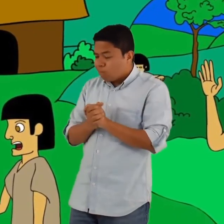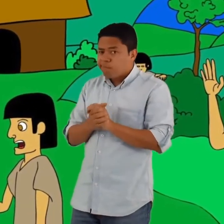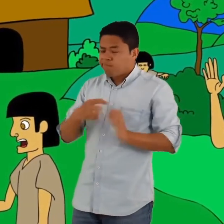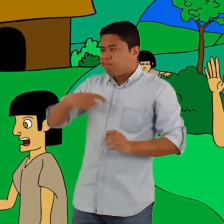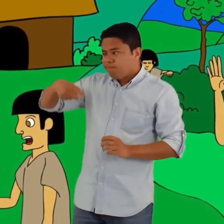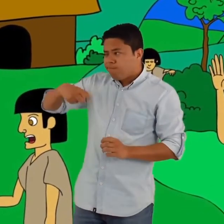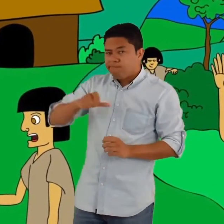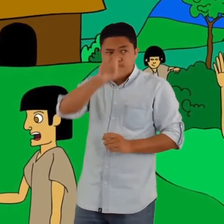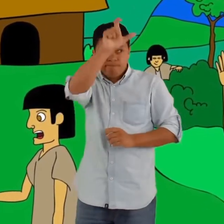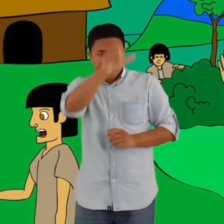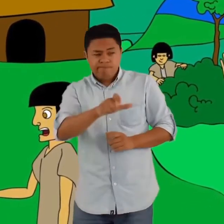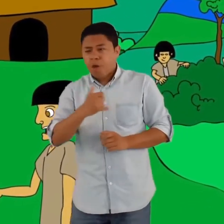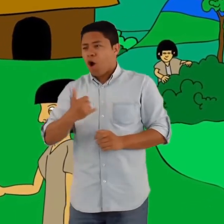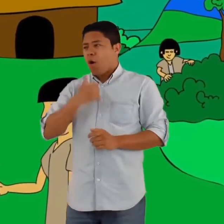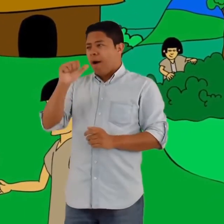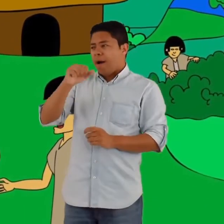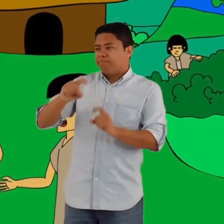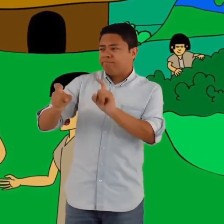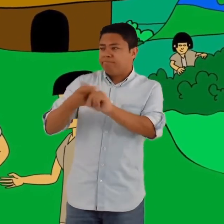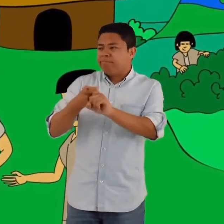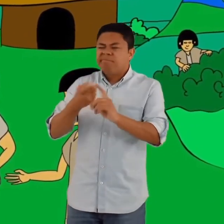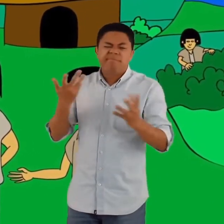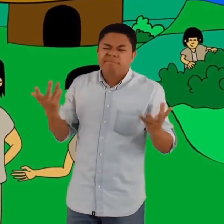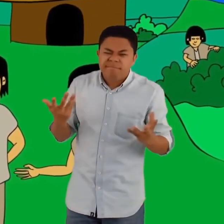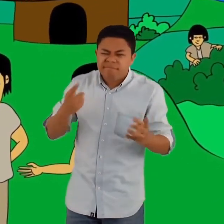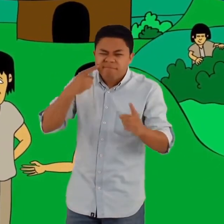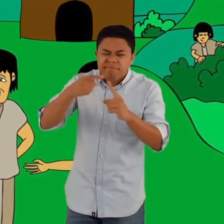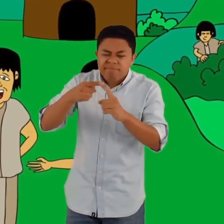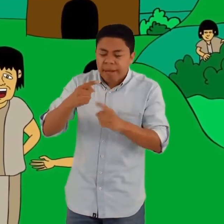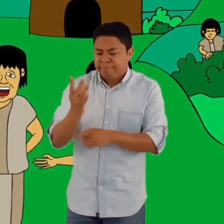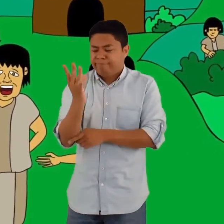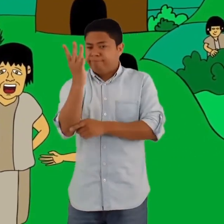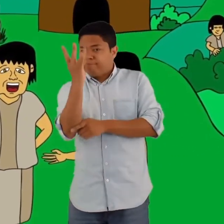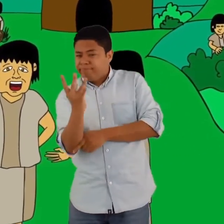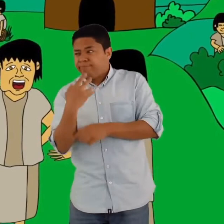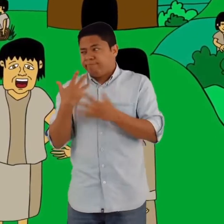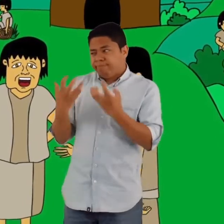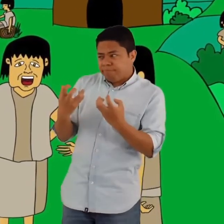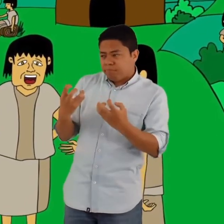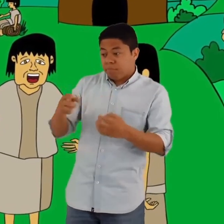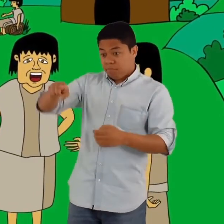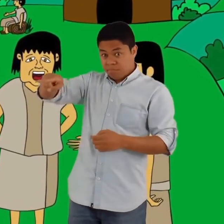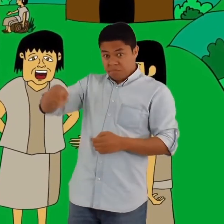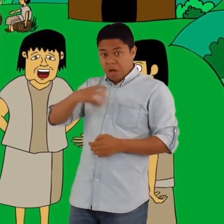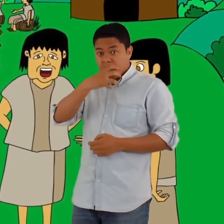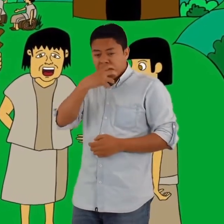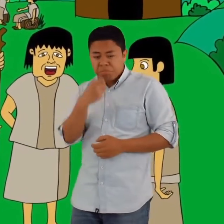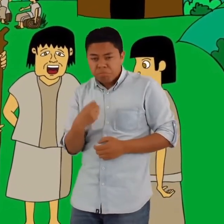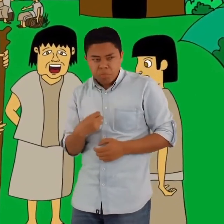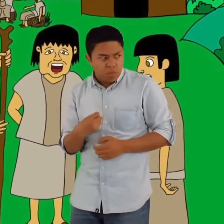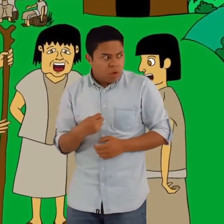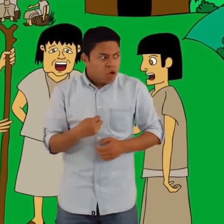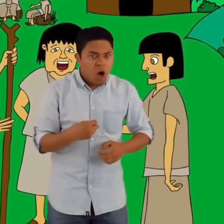Necesito encontrar una mujer joven para casarme con ella. Los ancianos no se opusieron a su idea.